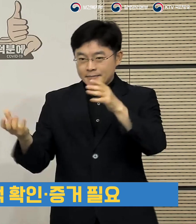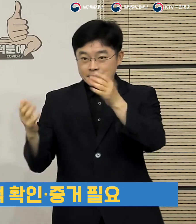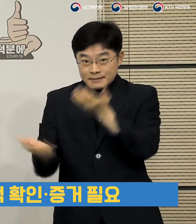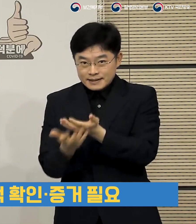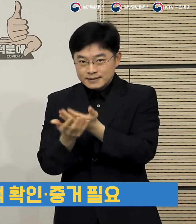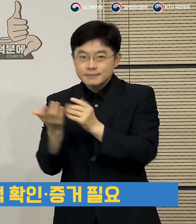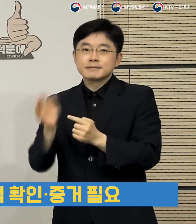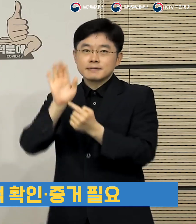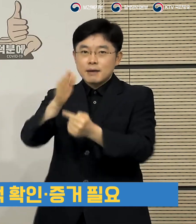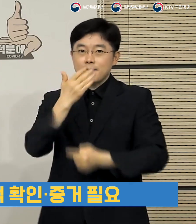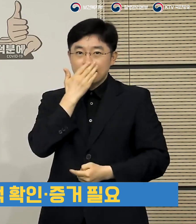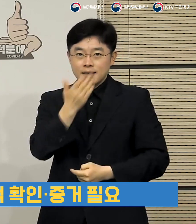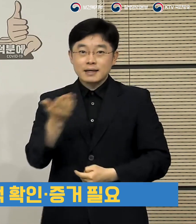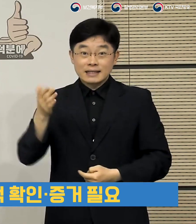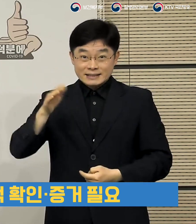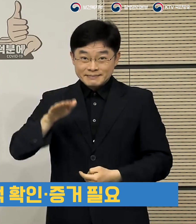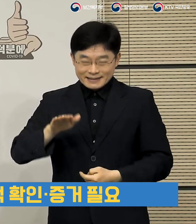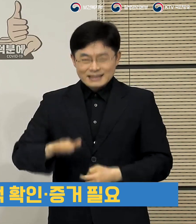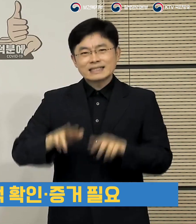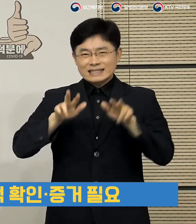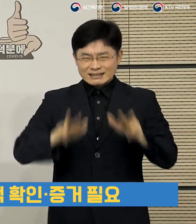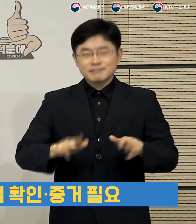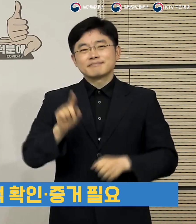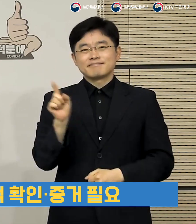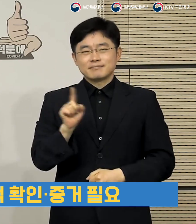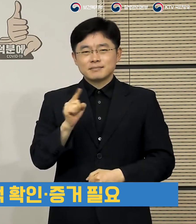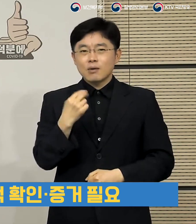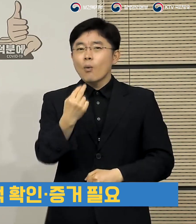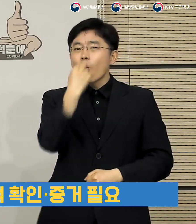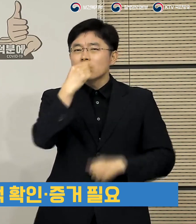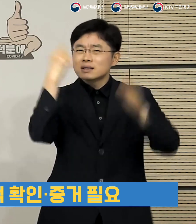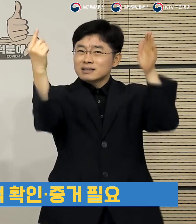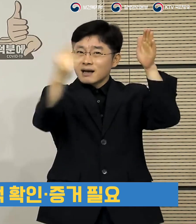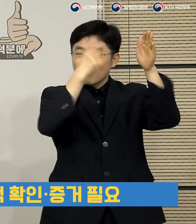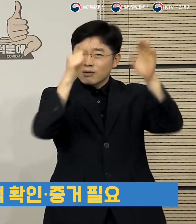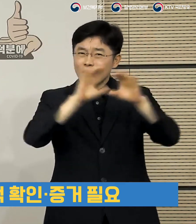될 수 있겠습니다만 아직까지는 공기 중 전파에 대해서는